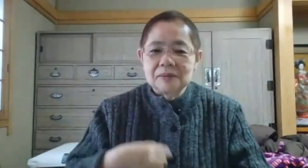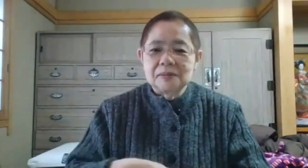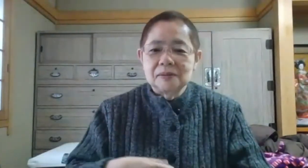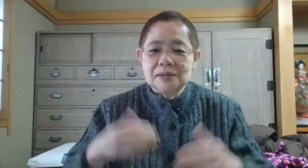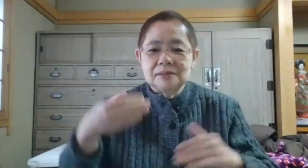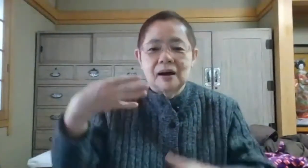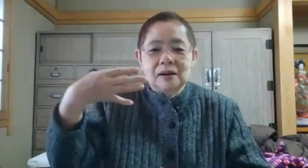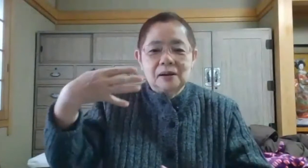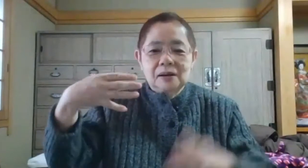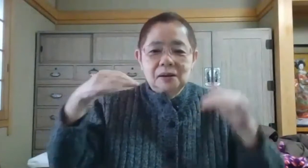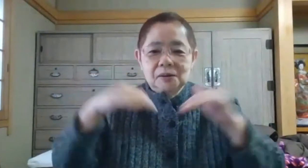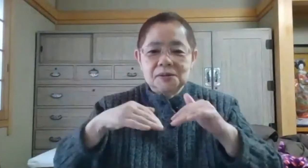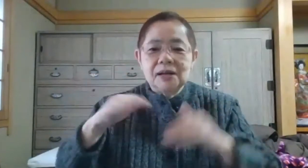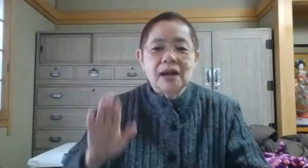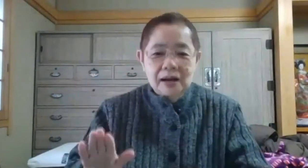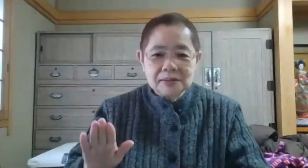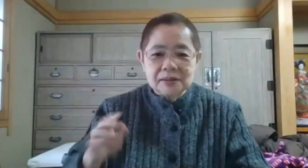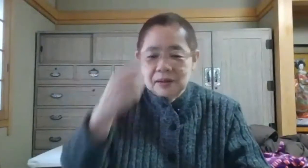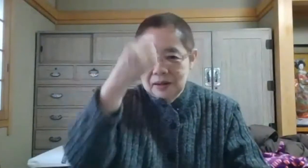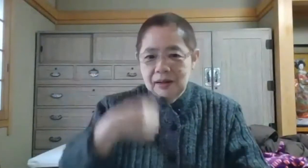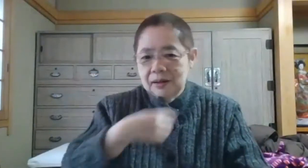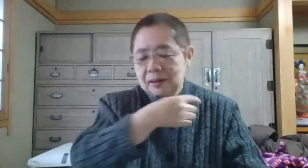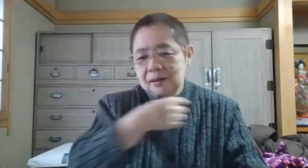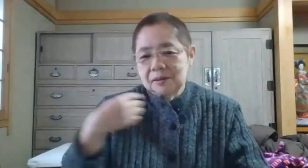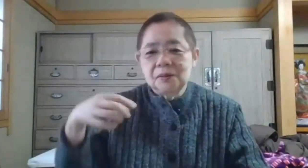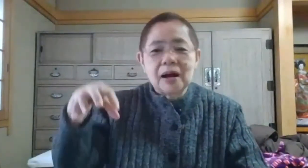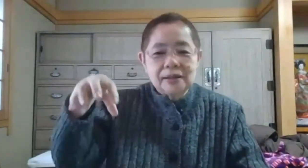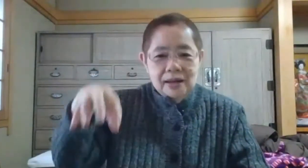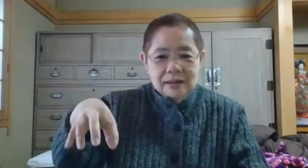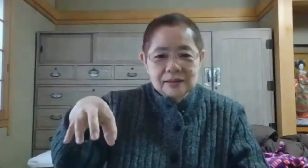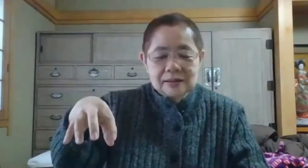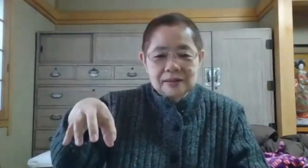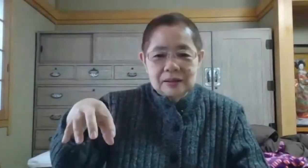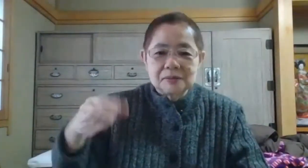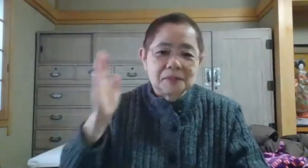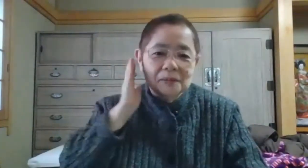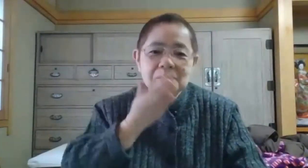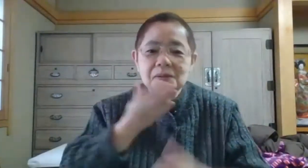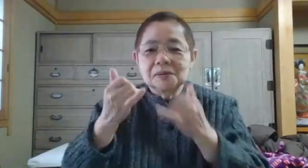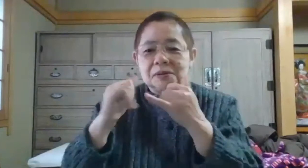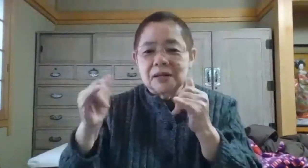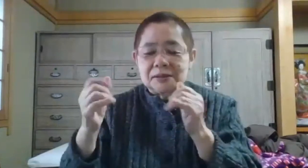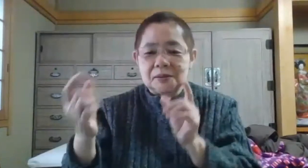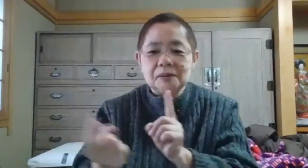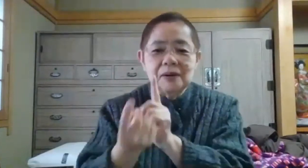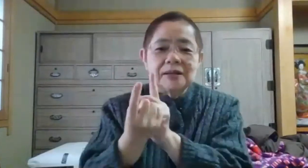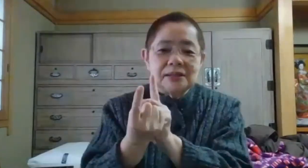実は四ツ谷にある教会で老の人たちとお会いして